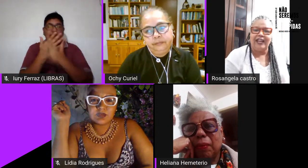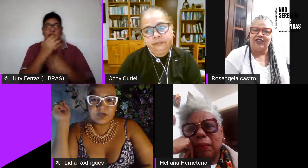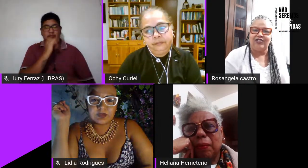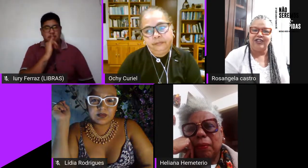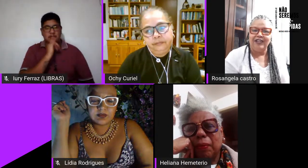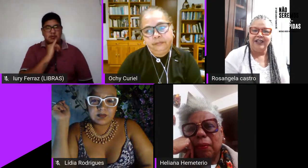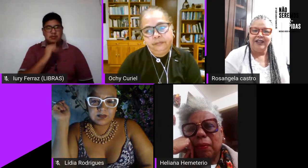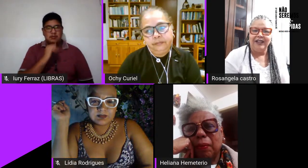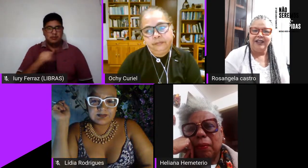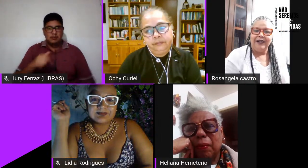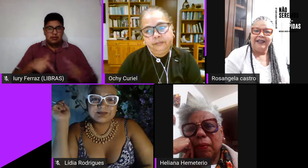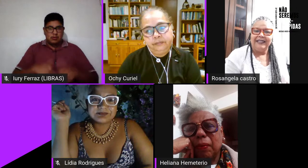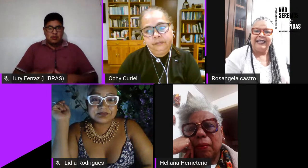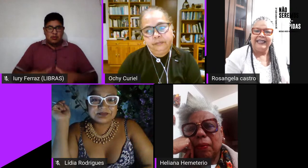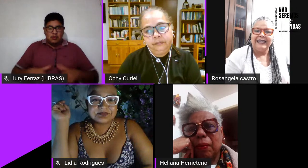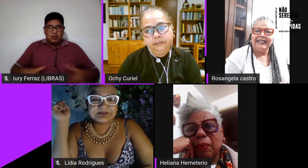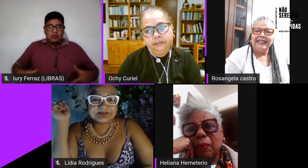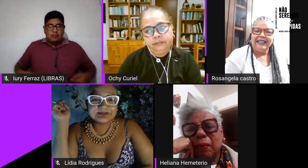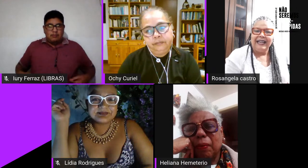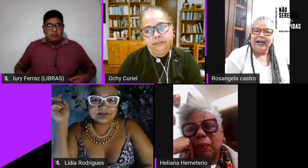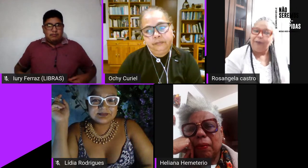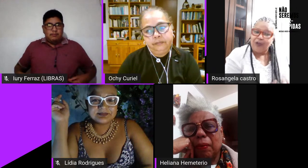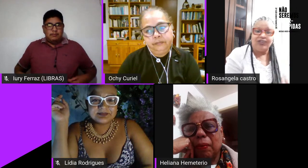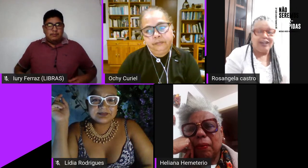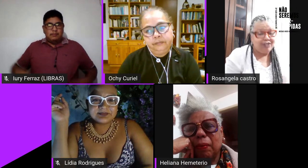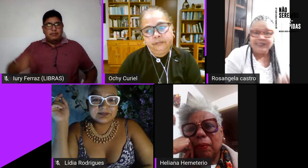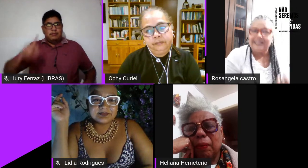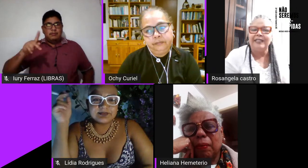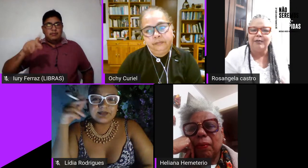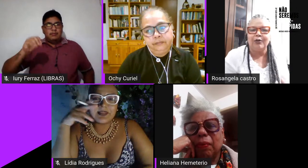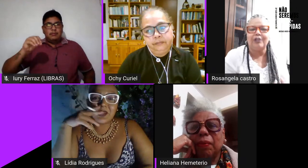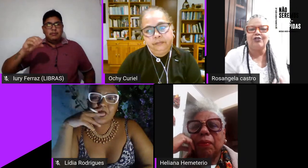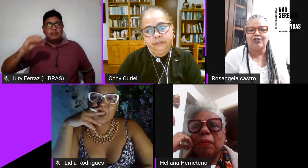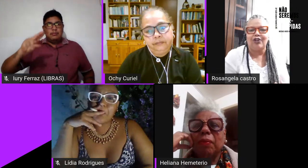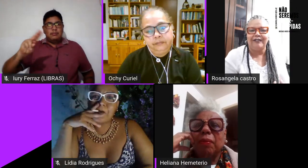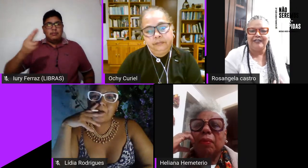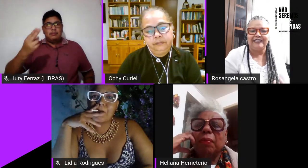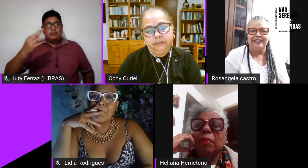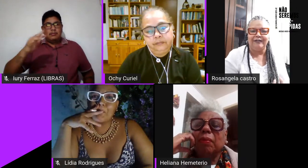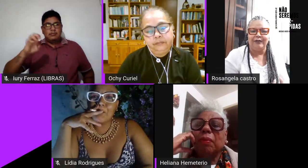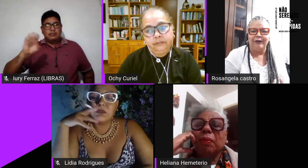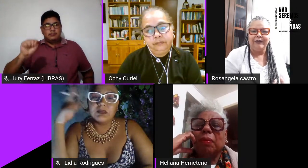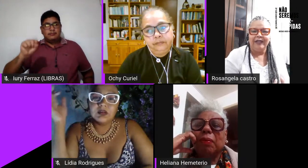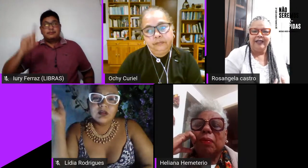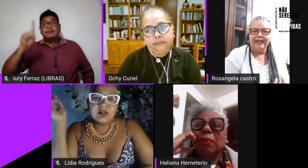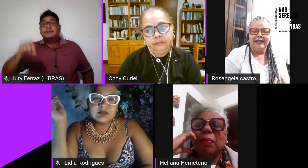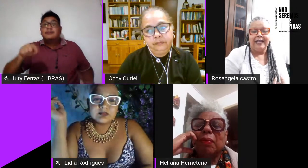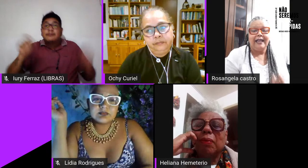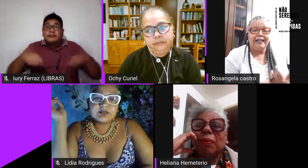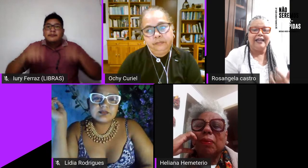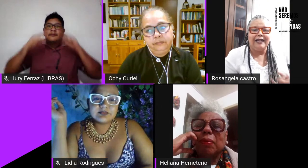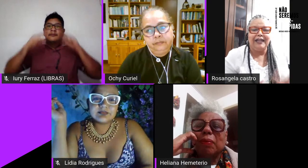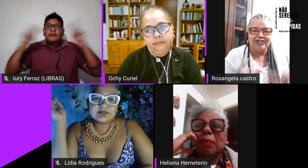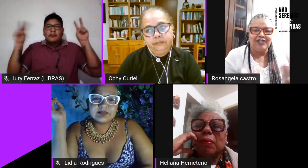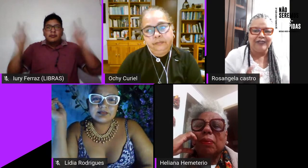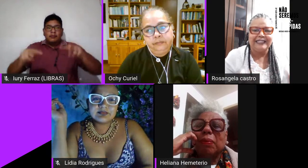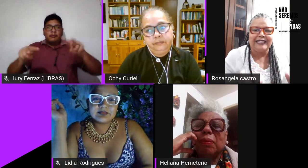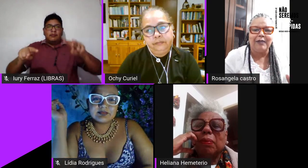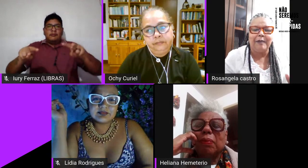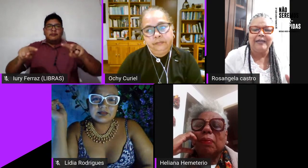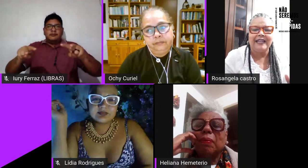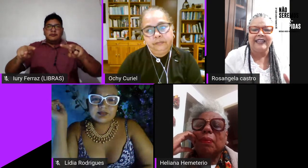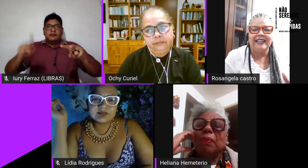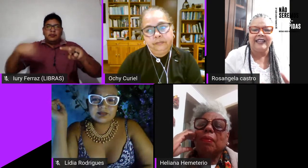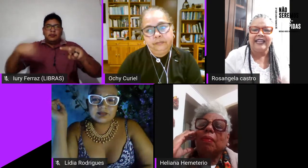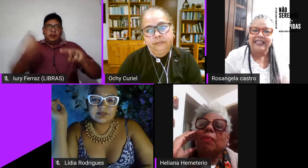pochete né a pochete é um símbolo que nos torna visível né e a gente faz